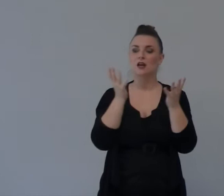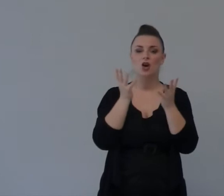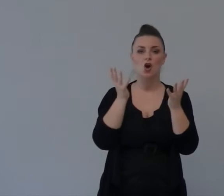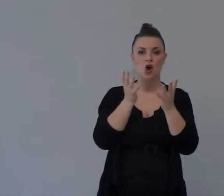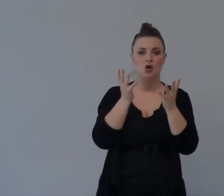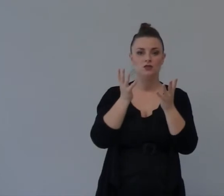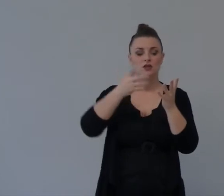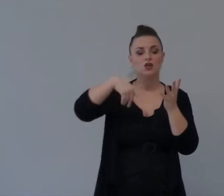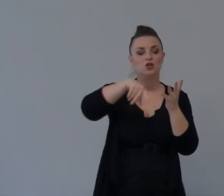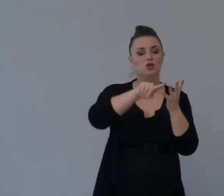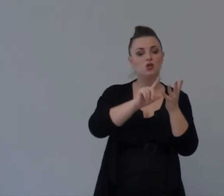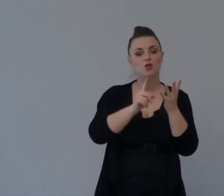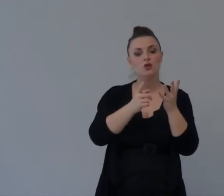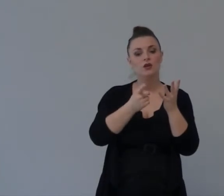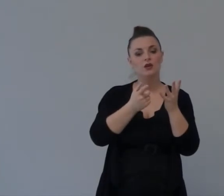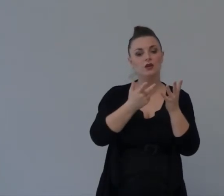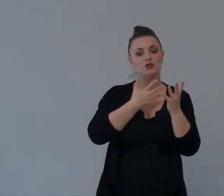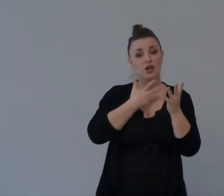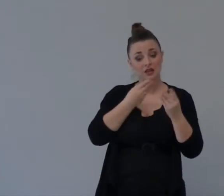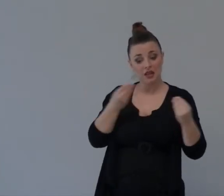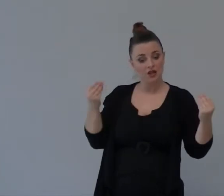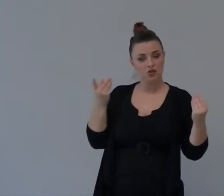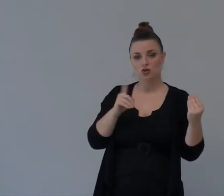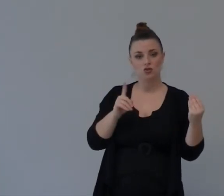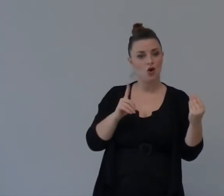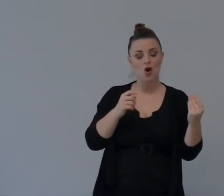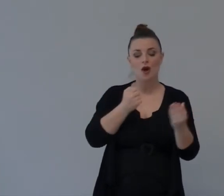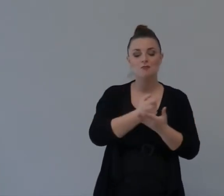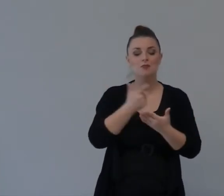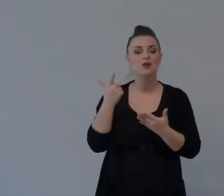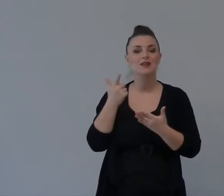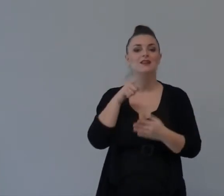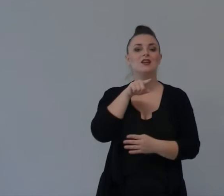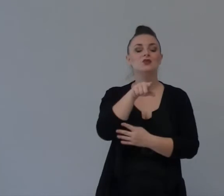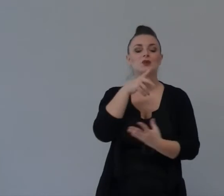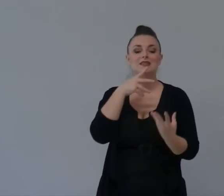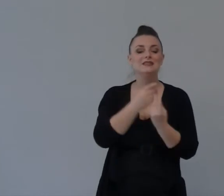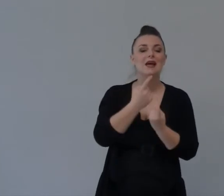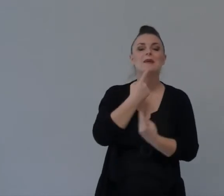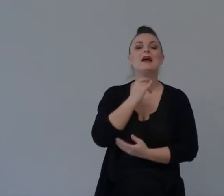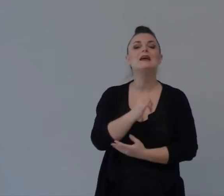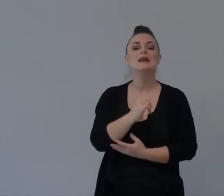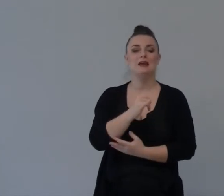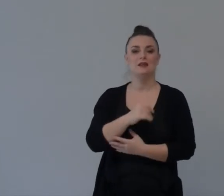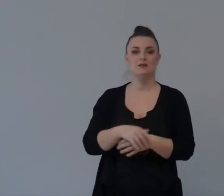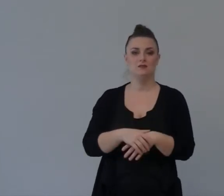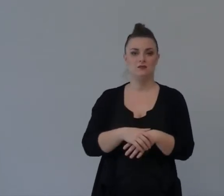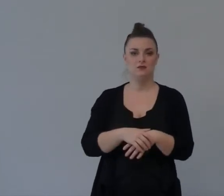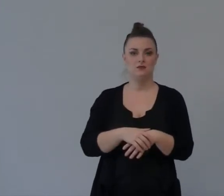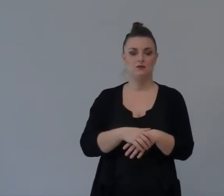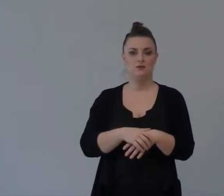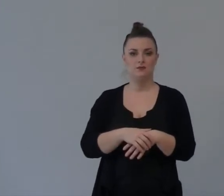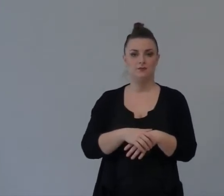In Con Con Stai Con Chi Stai Non Quanto Hai Ma